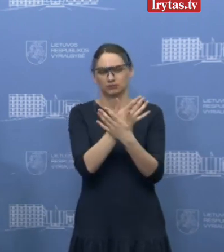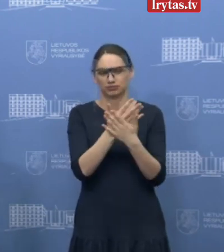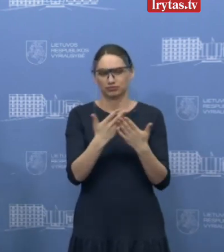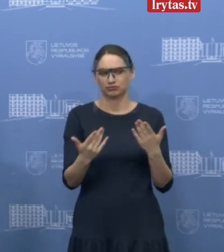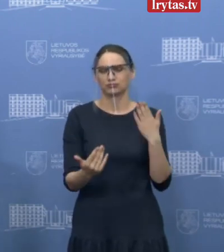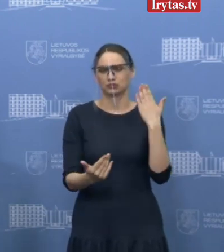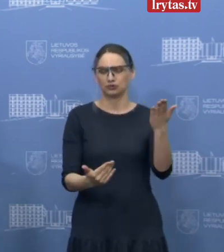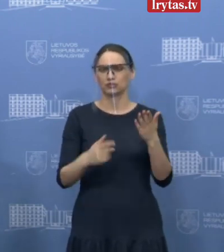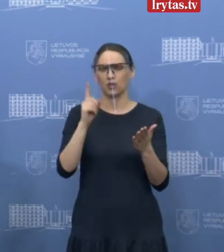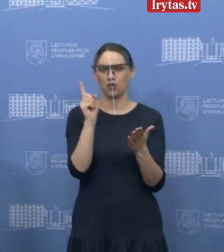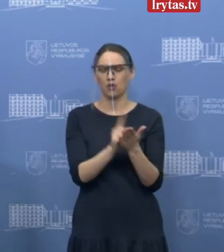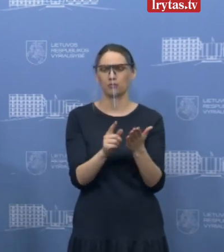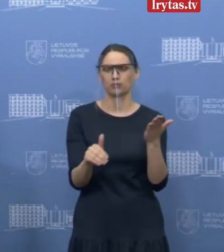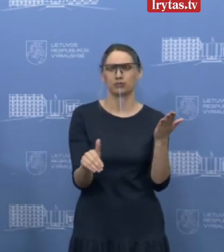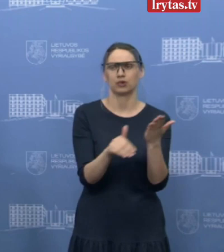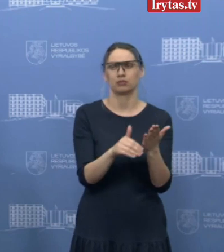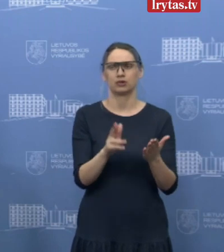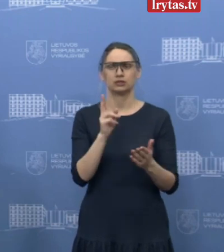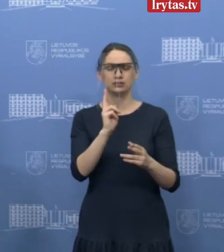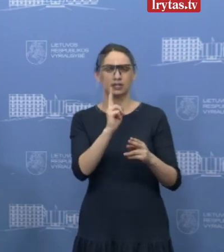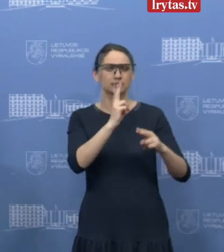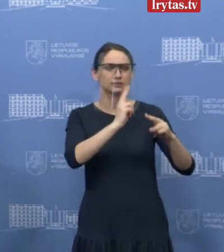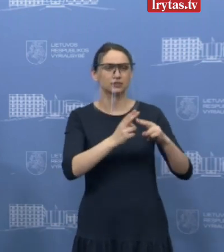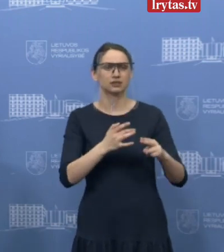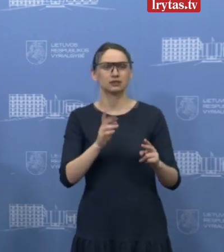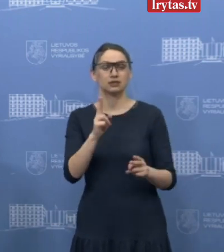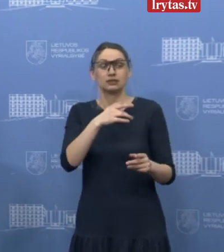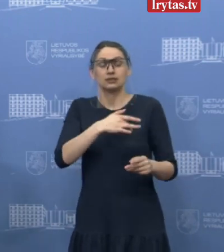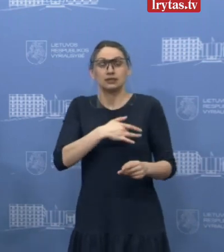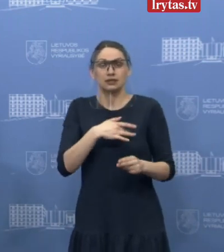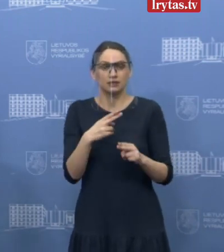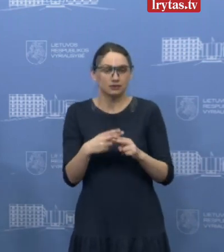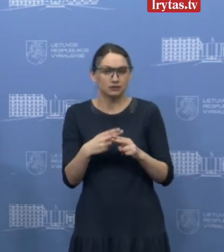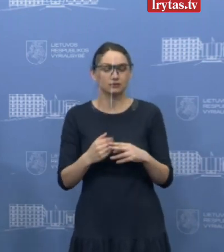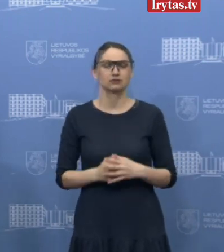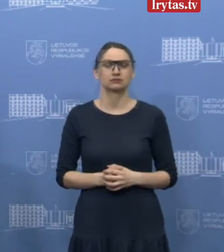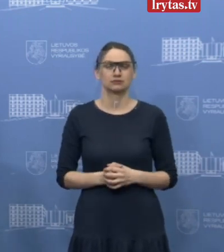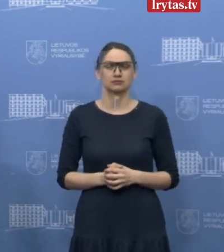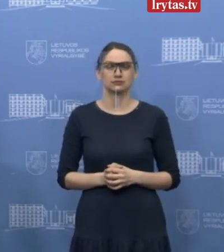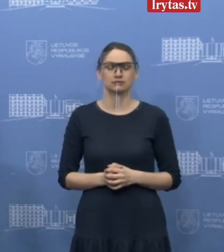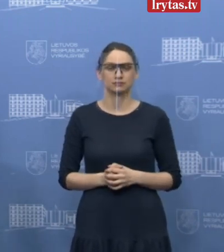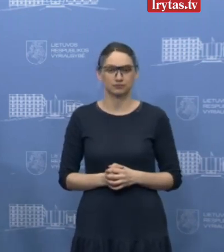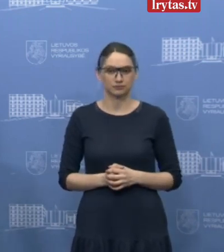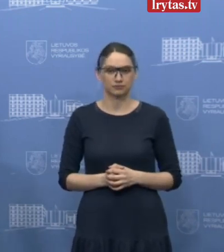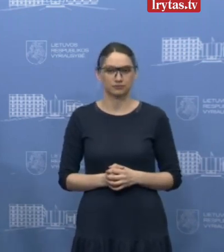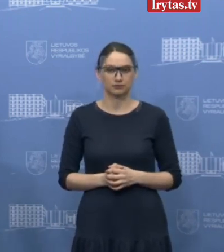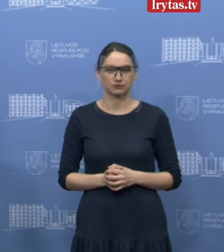dirbdami su žmonėm arba įtariamais, arba galimai turėjusius kontaktus, arba su sergančiais.